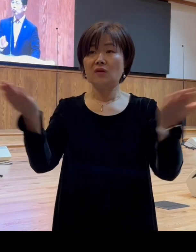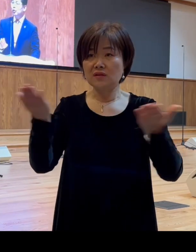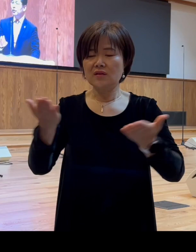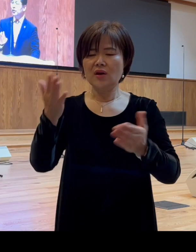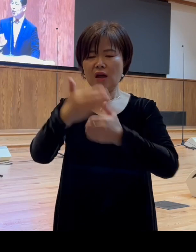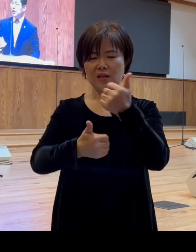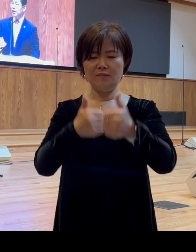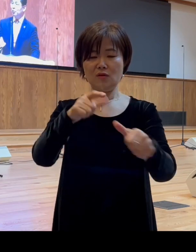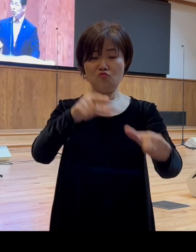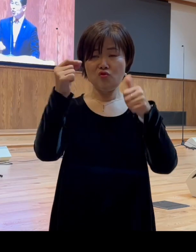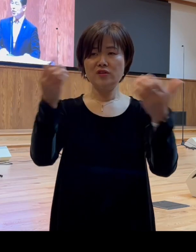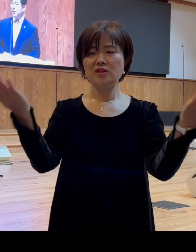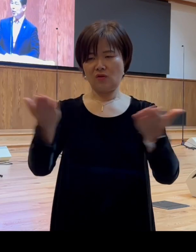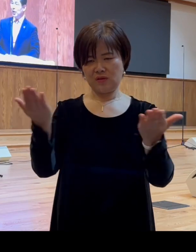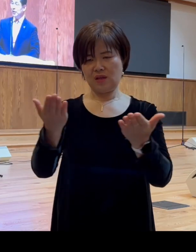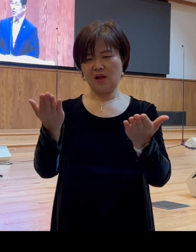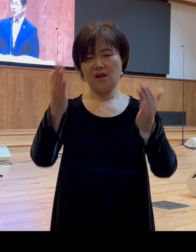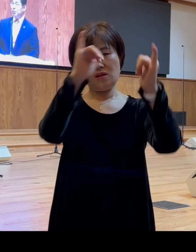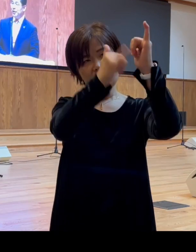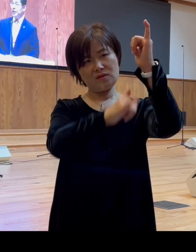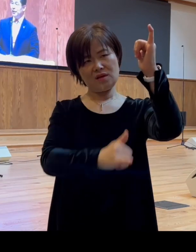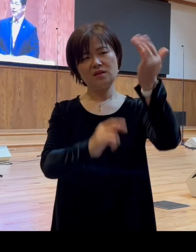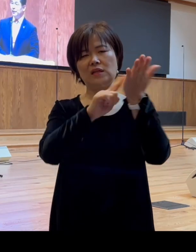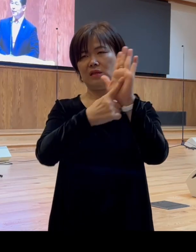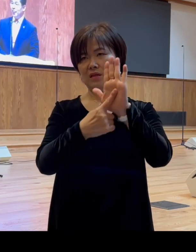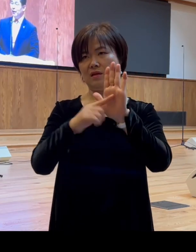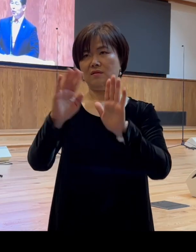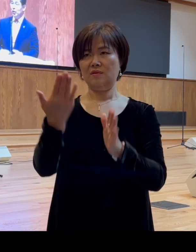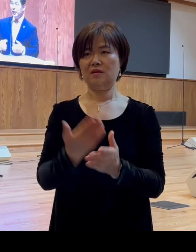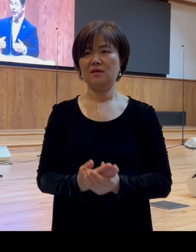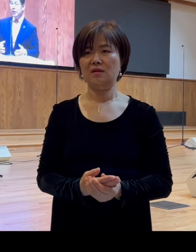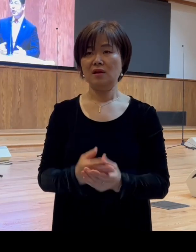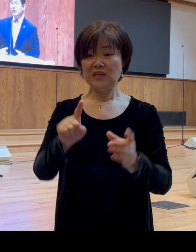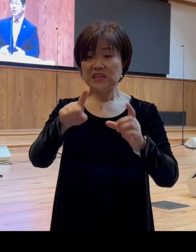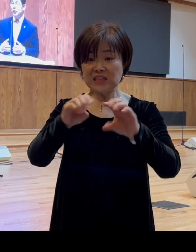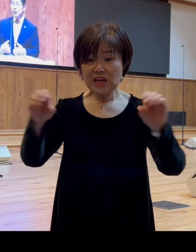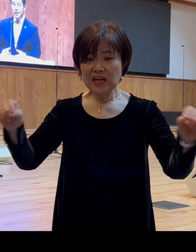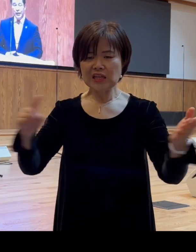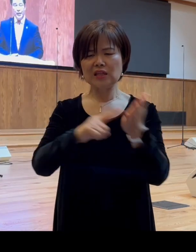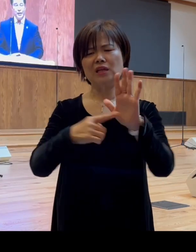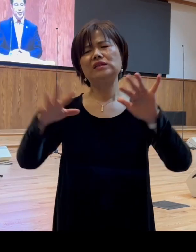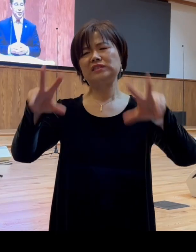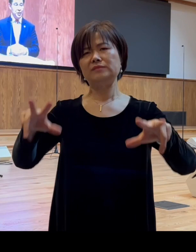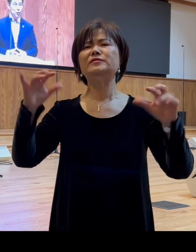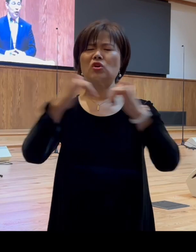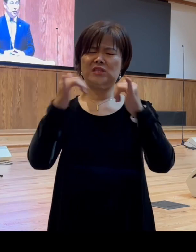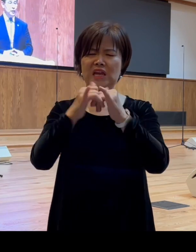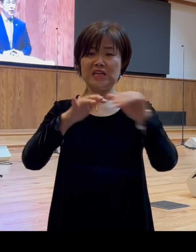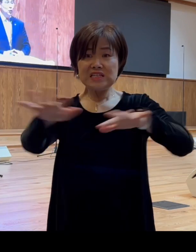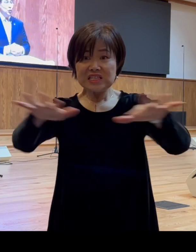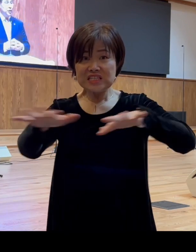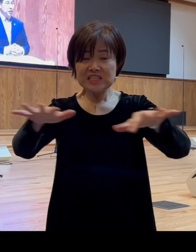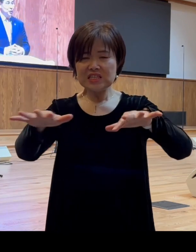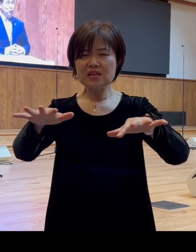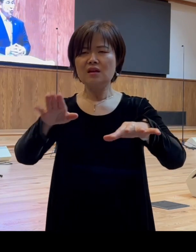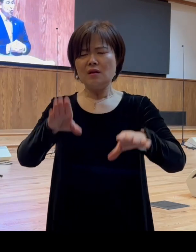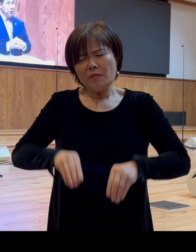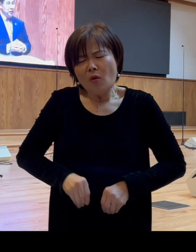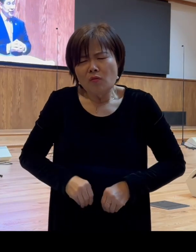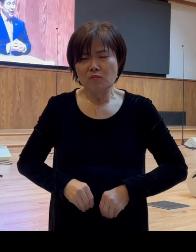역사가 펼쳐진다고 하는 것입니다 오늘 이 땅에 일어나는 전쟁이나 지진과 또 기근과 수많은 내전의